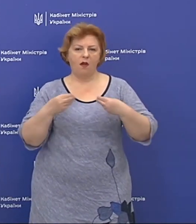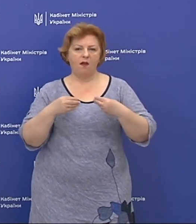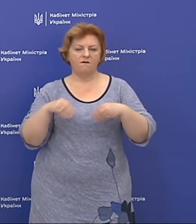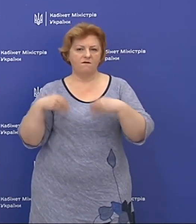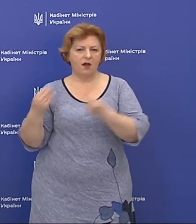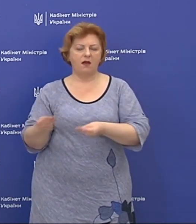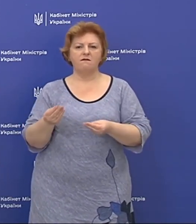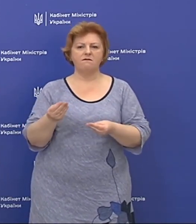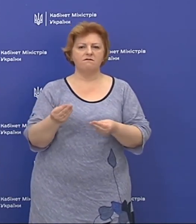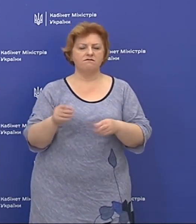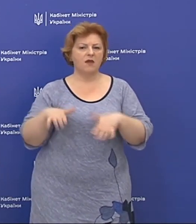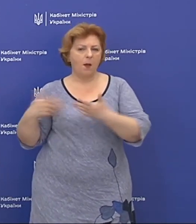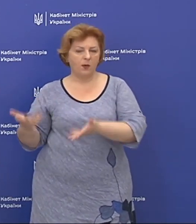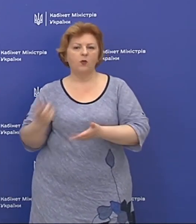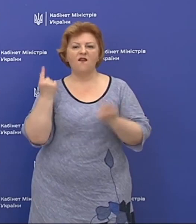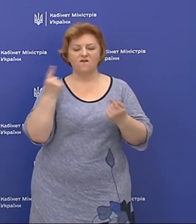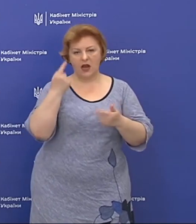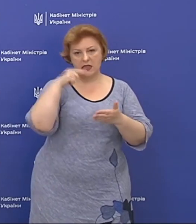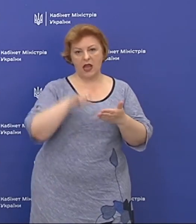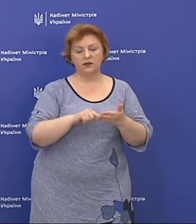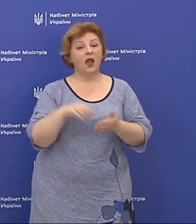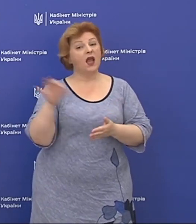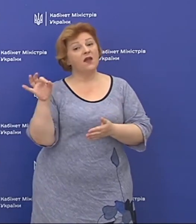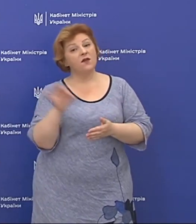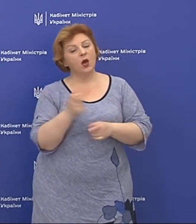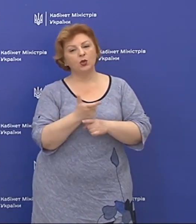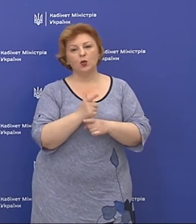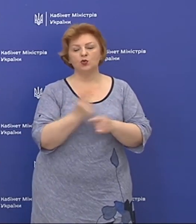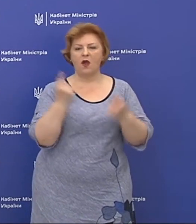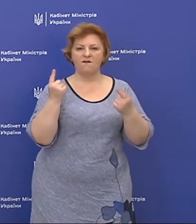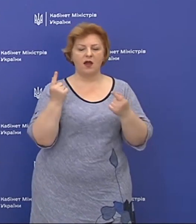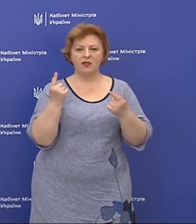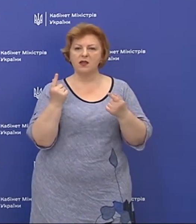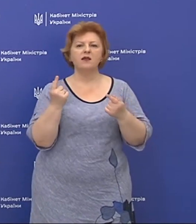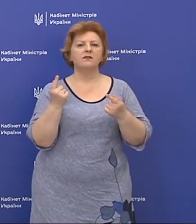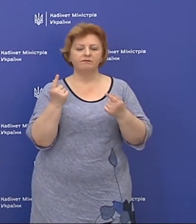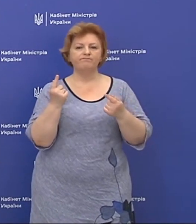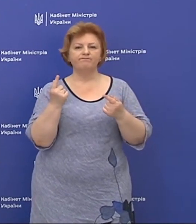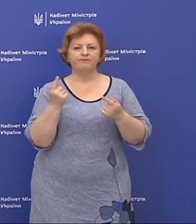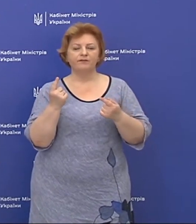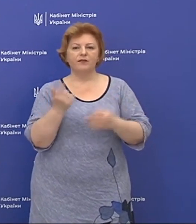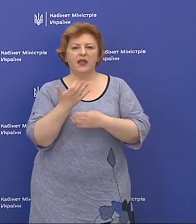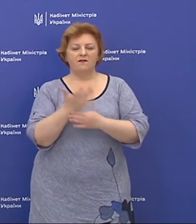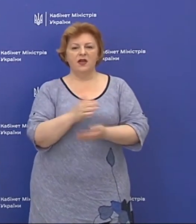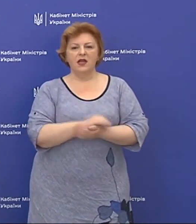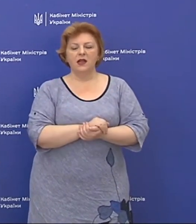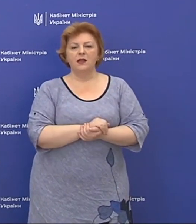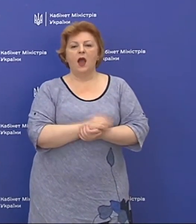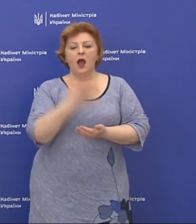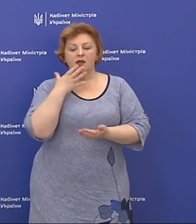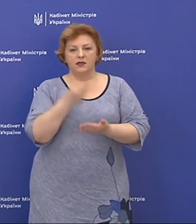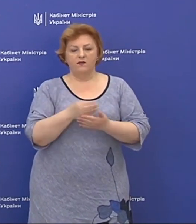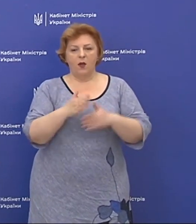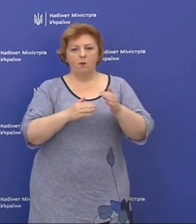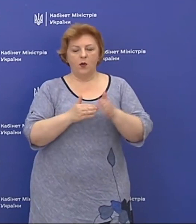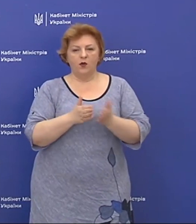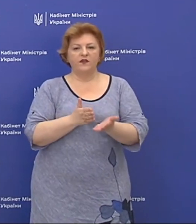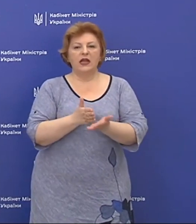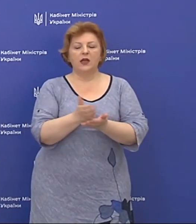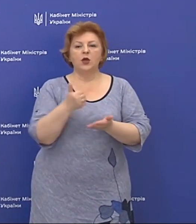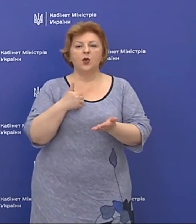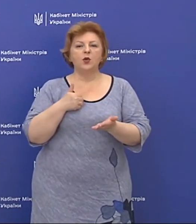і водночас дуже великий виклик. На своєму професійному шляху я пройшла